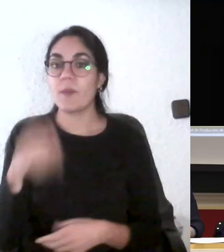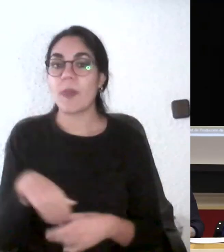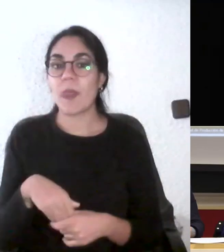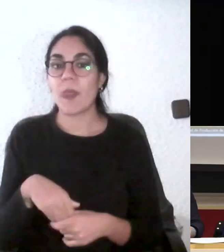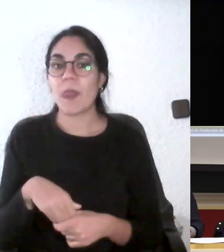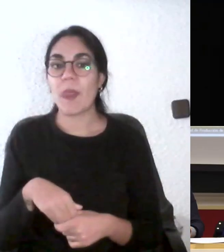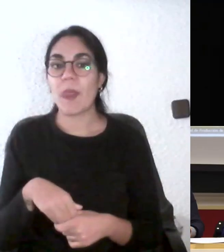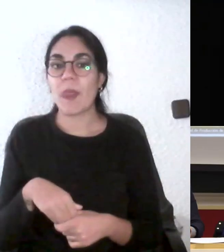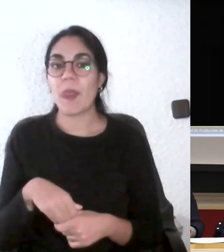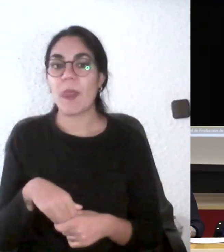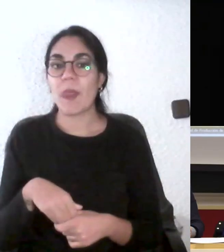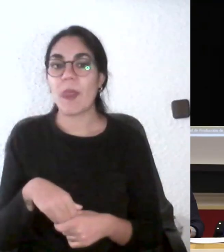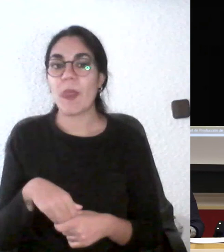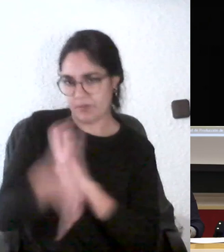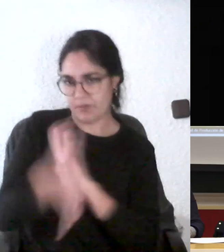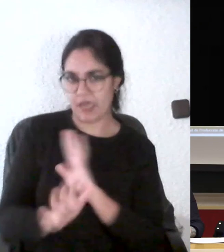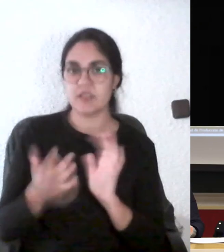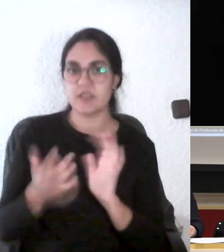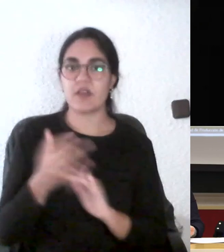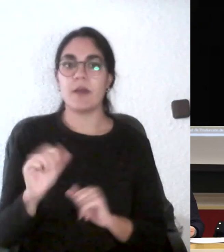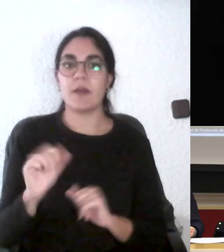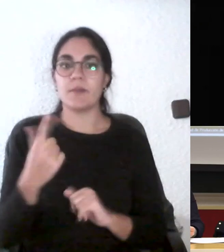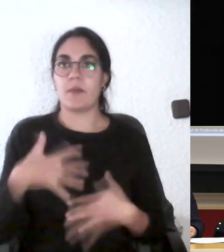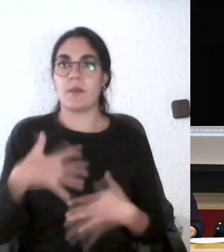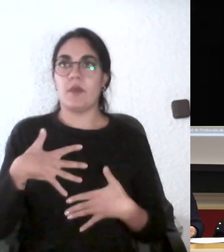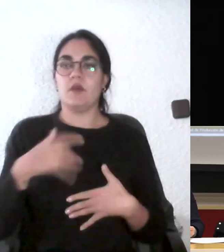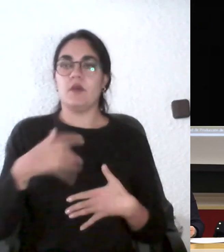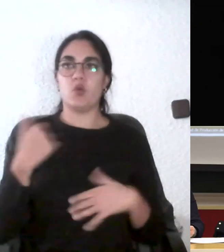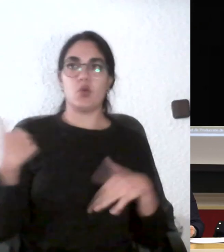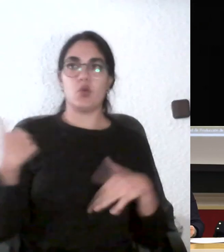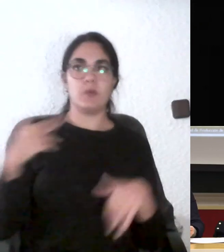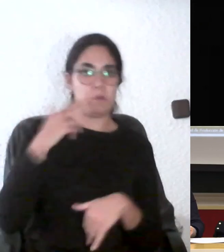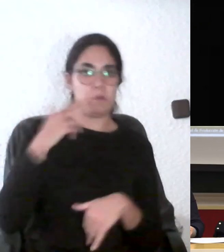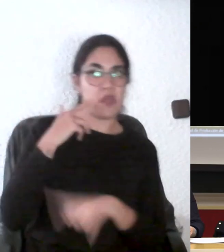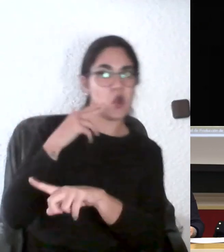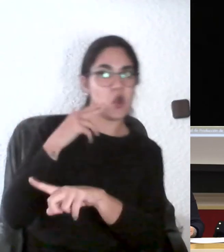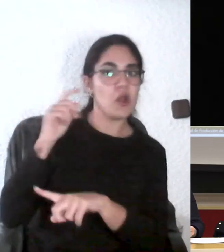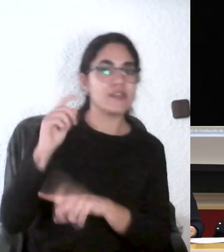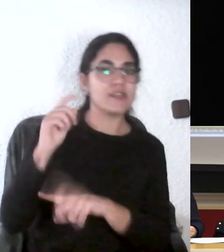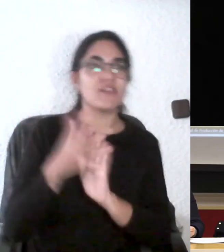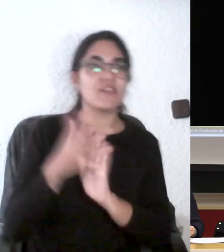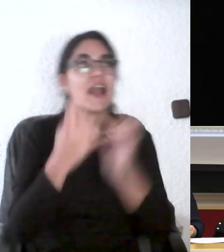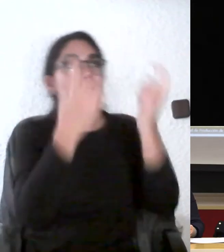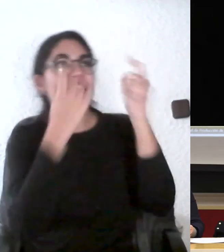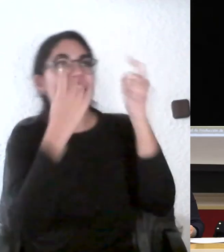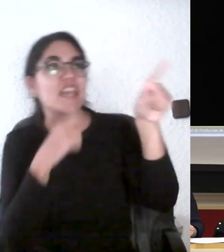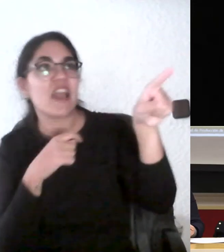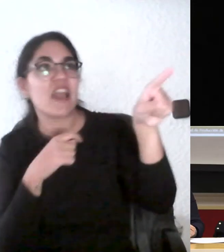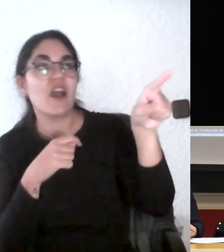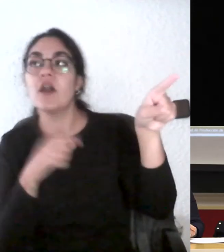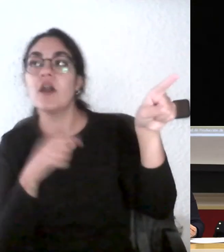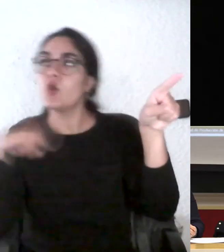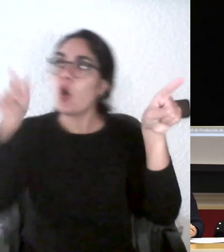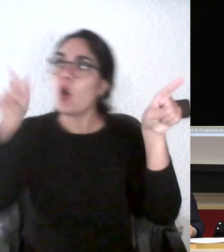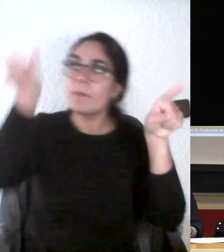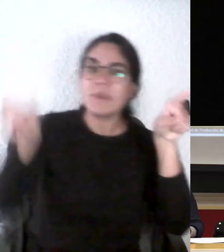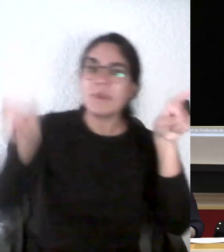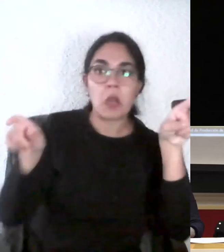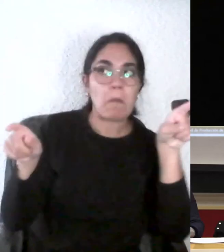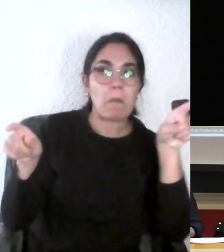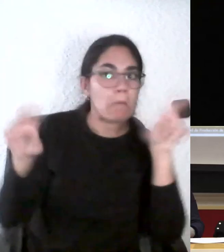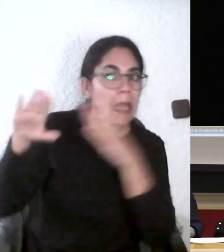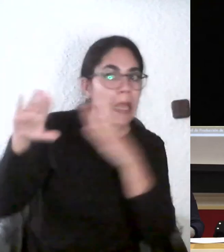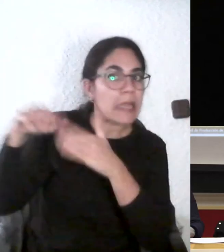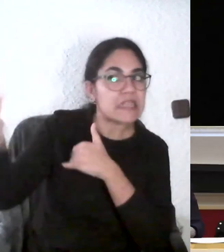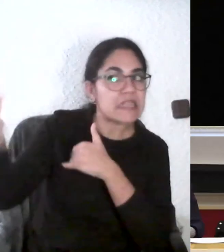a mi si me lo dices así de buenas a primeras me da miedo porque es como ostras me va a hablar una persona externa que no sé exactamente que me va a